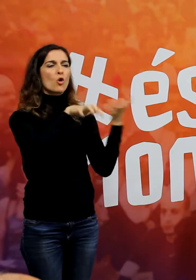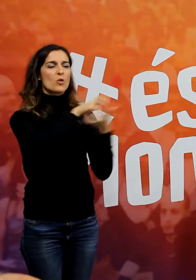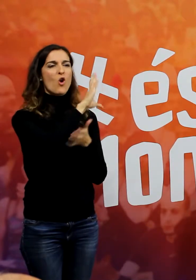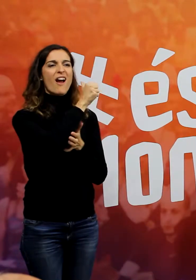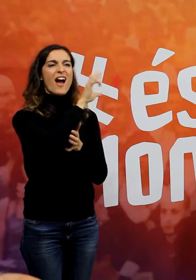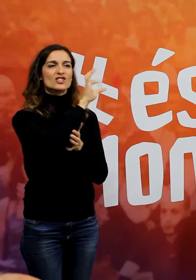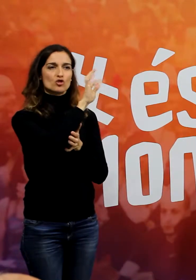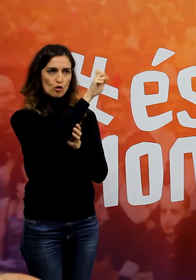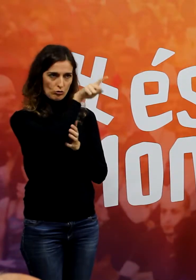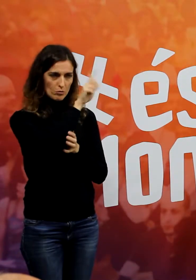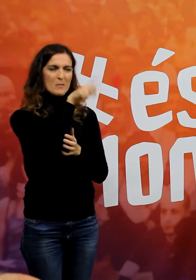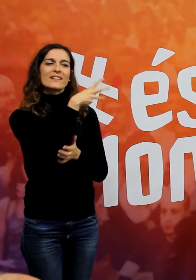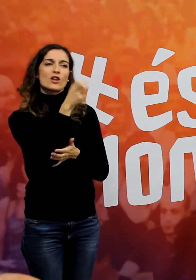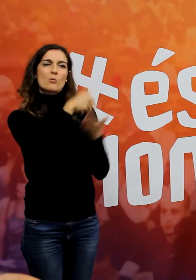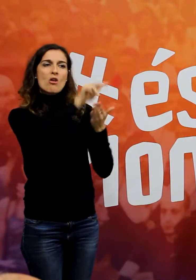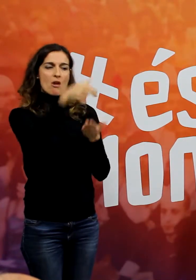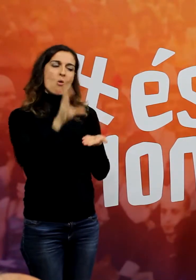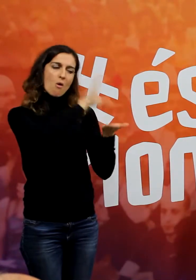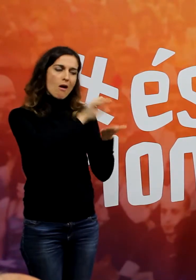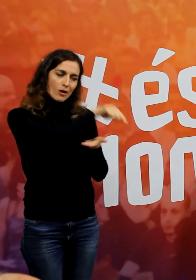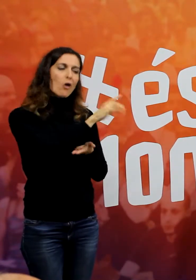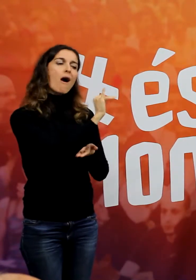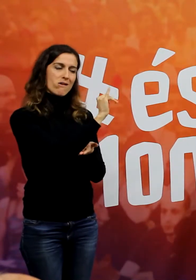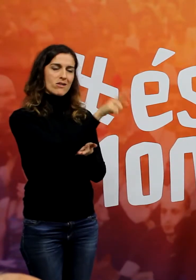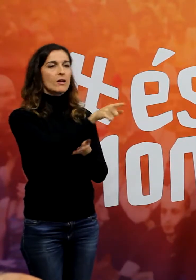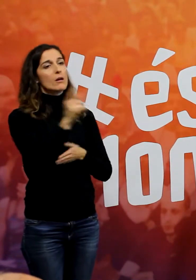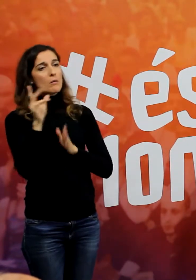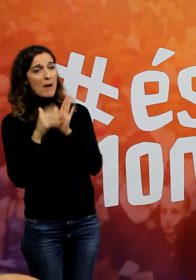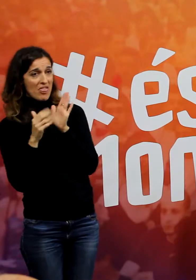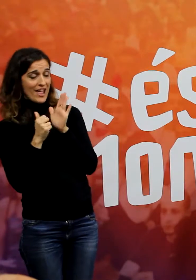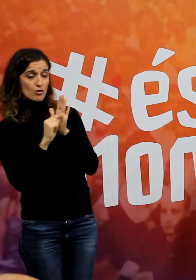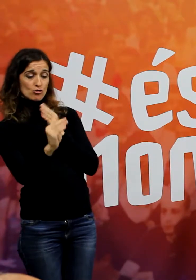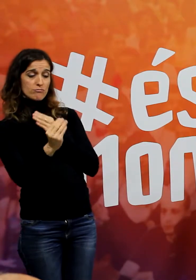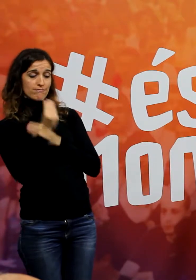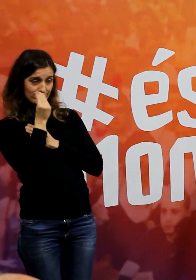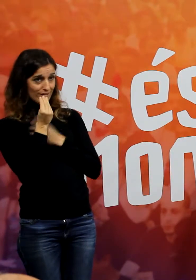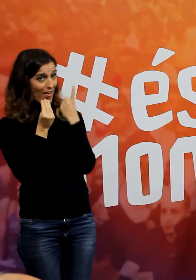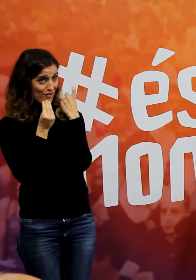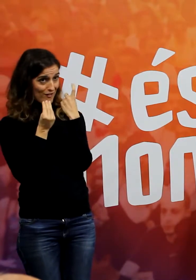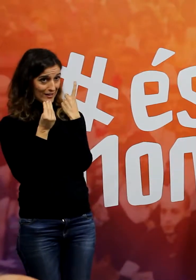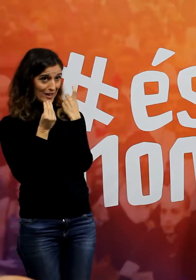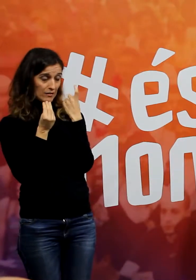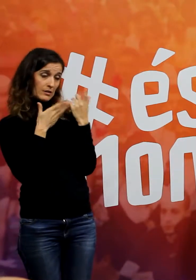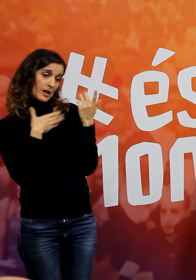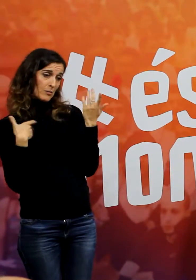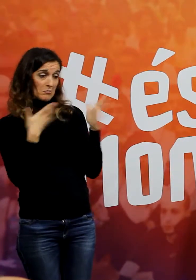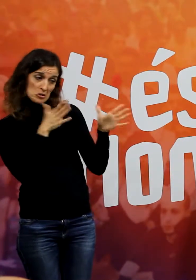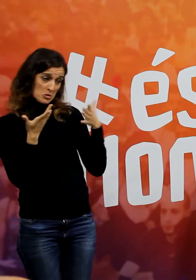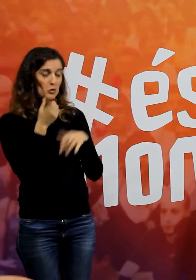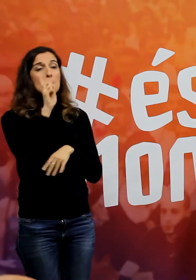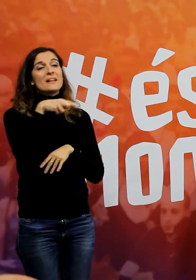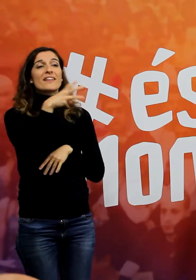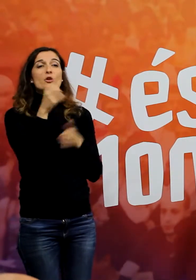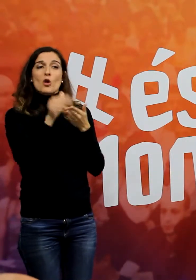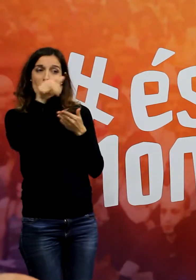trescents milions d'euros. pel finançament que mos falta als valencians, que pito pato, per quedar-nos en la mitja és el mateix, mil trescents milions d'euros,